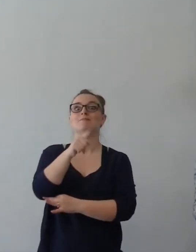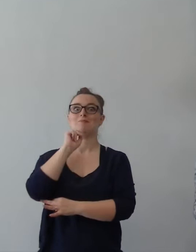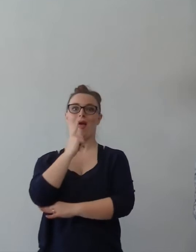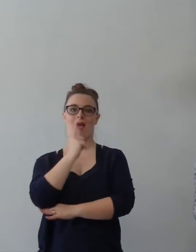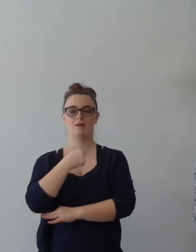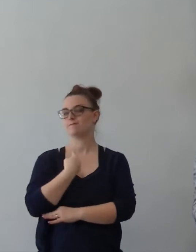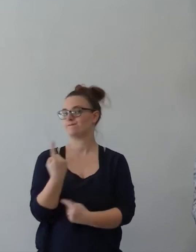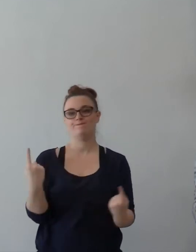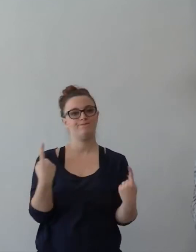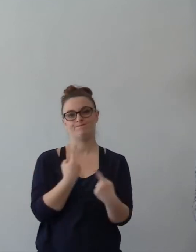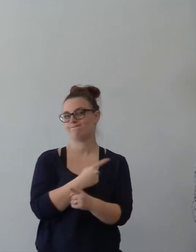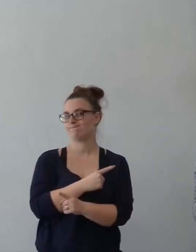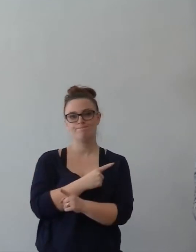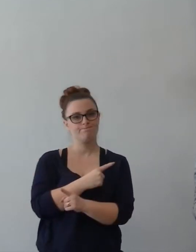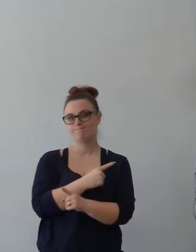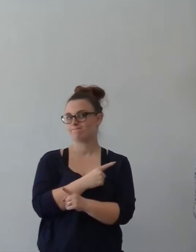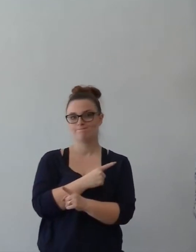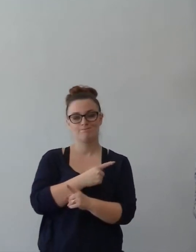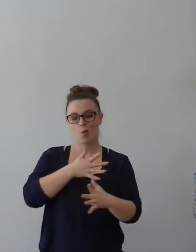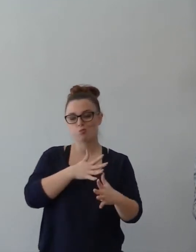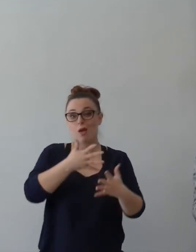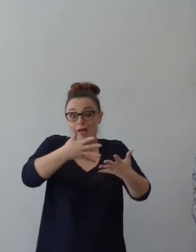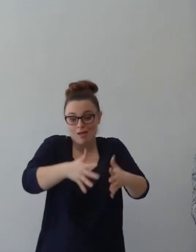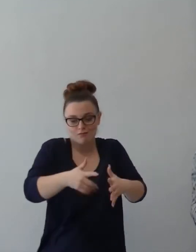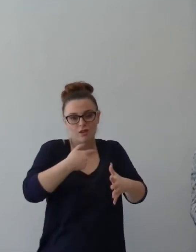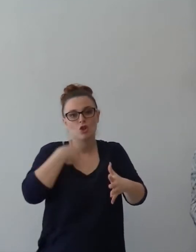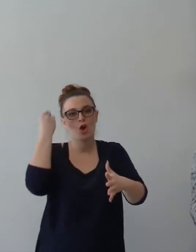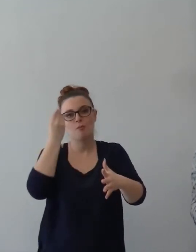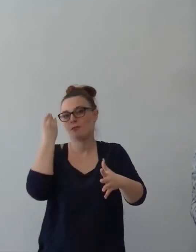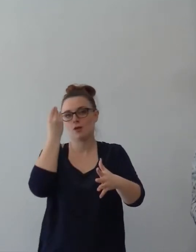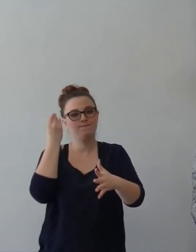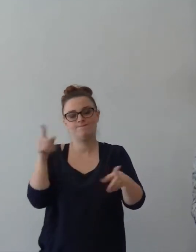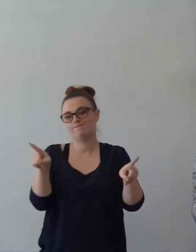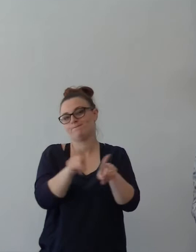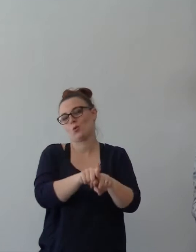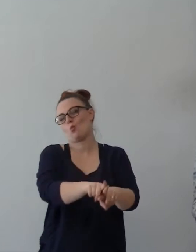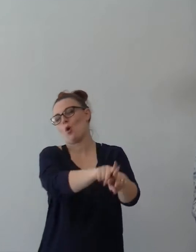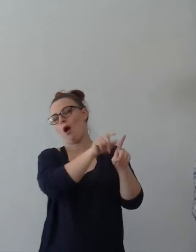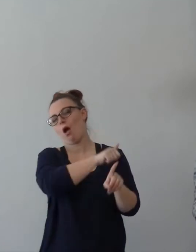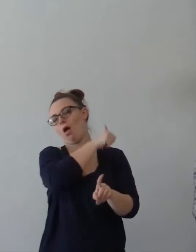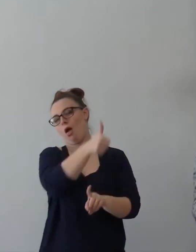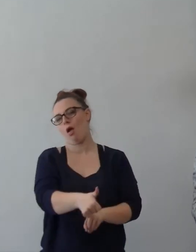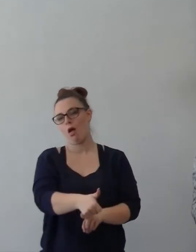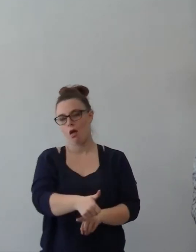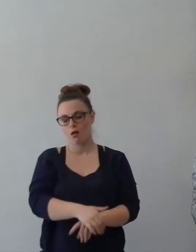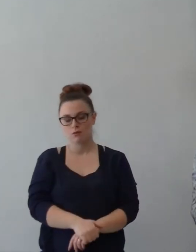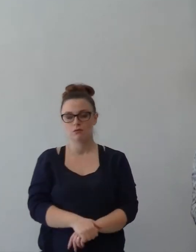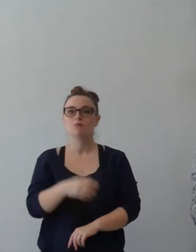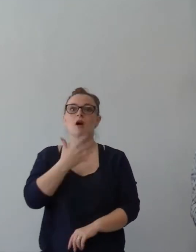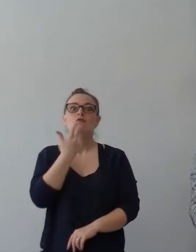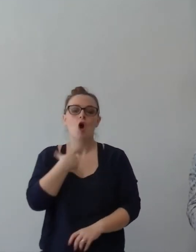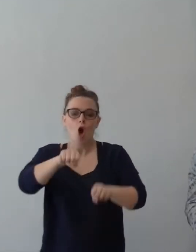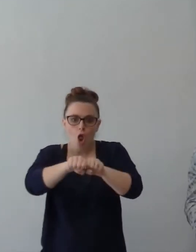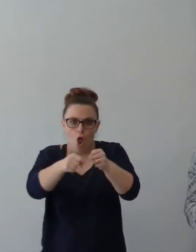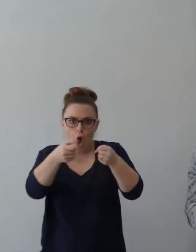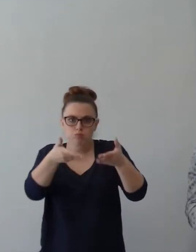temere invece che non sarà meglio di quello passato. Come posso rompere questo circolo vizioso e